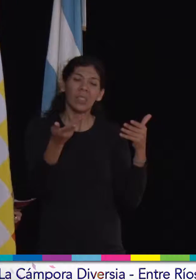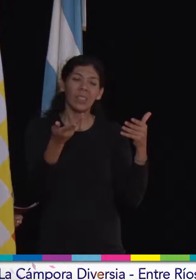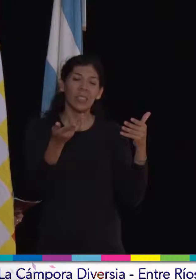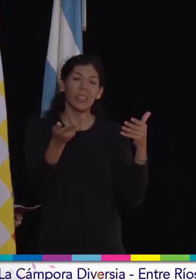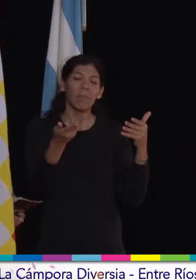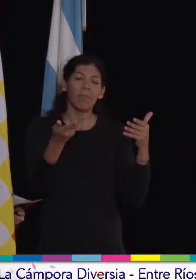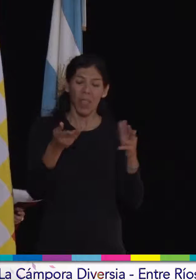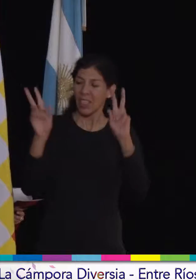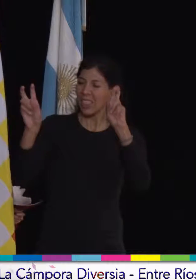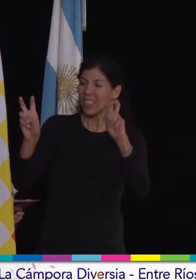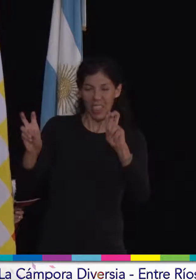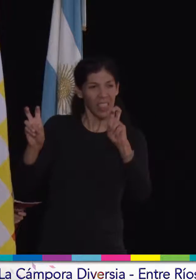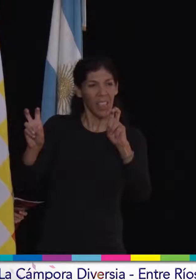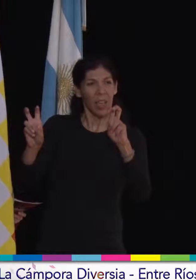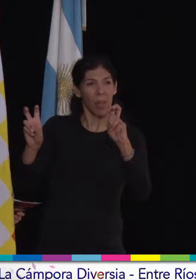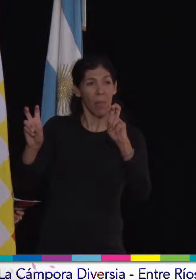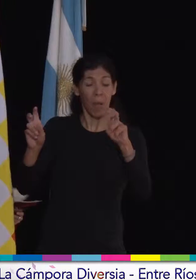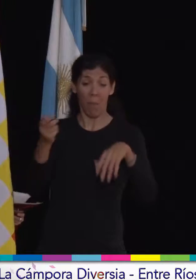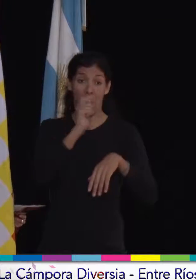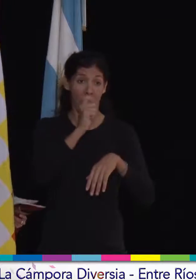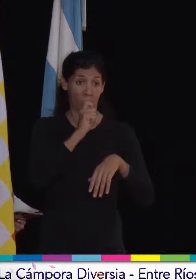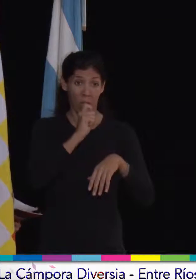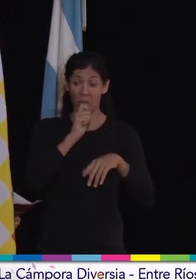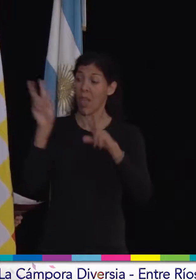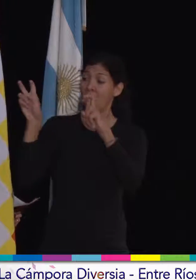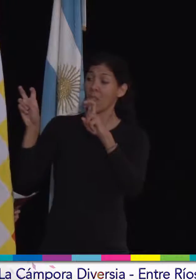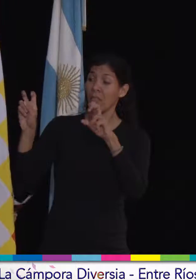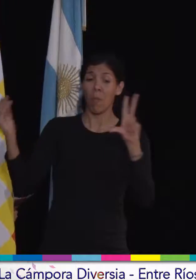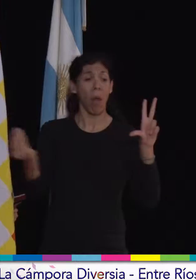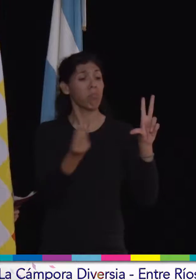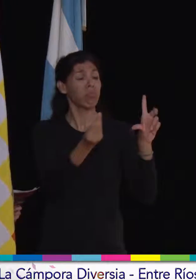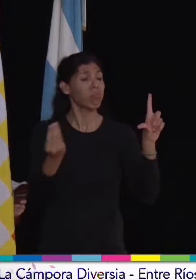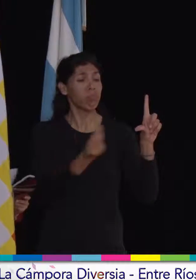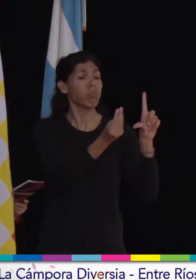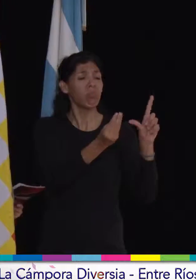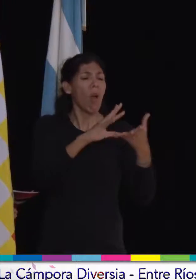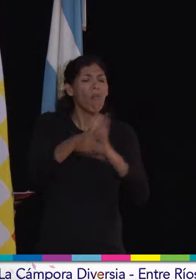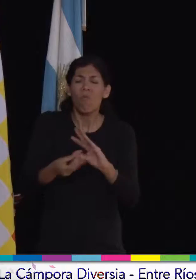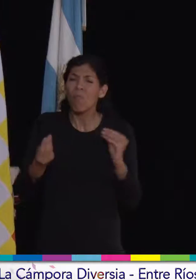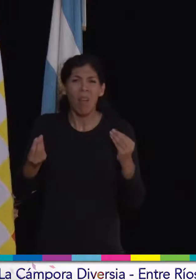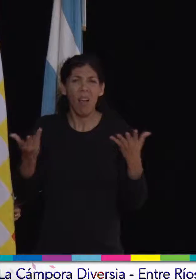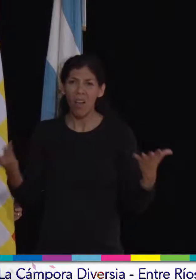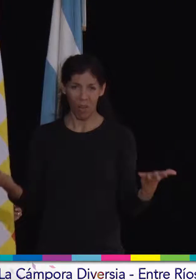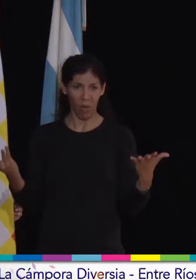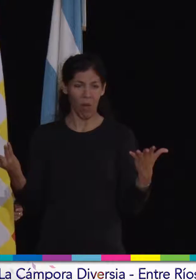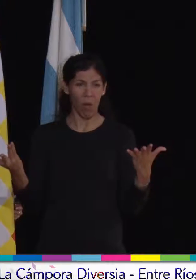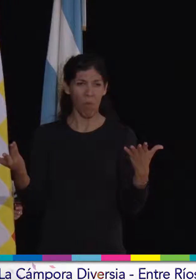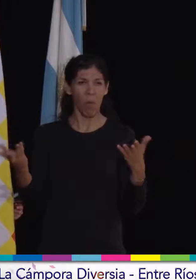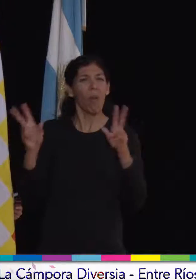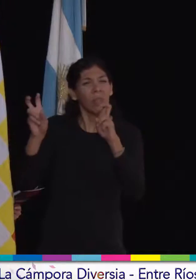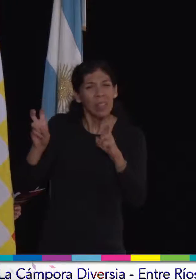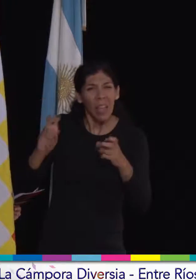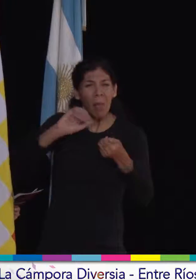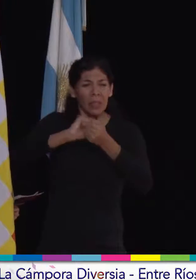toman estas temáticas en el género periodístico. Tratar de cambiar esa manera cruda a la hora de hablar de diversidad